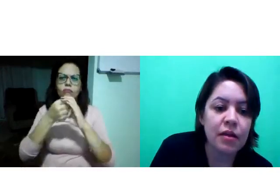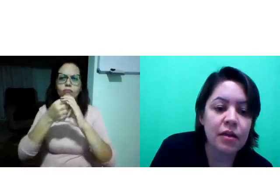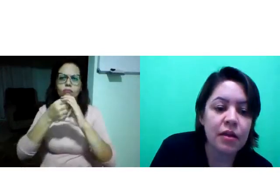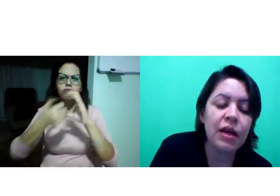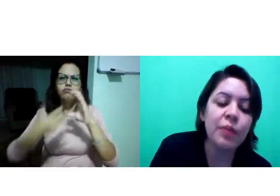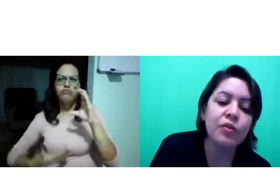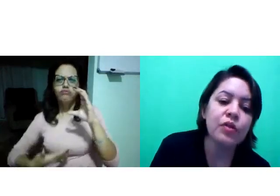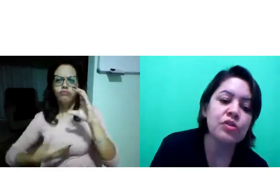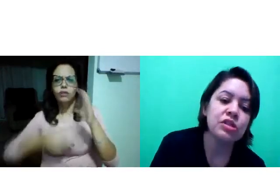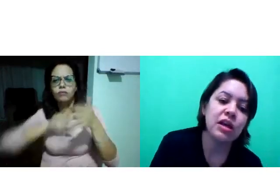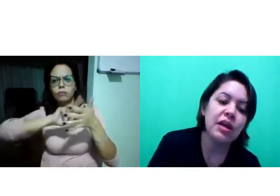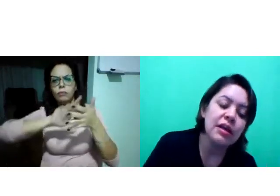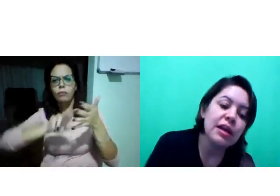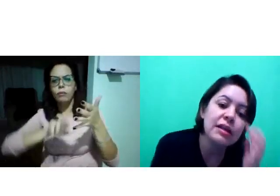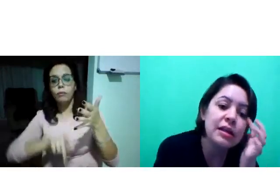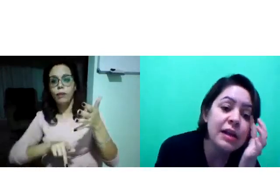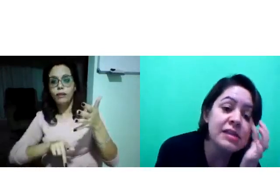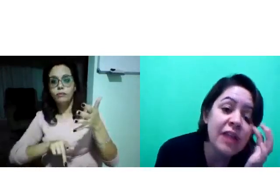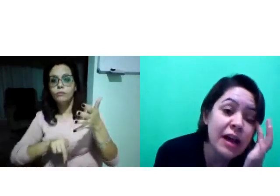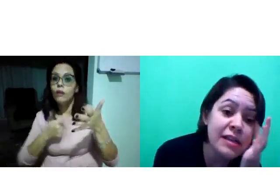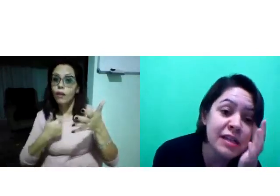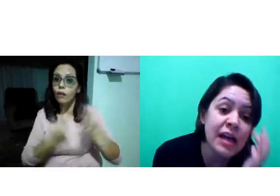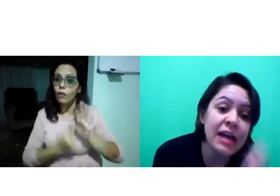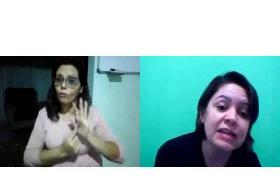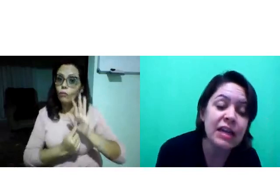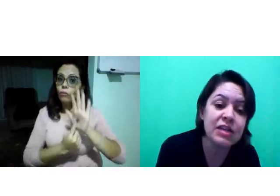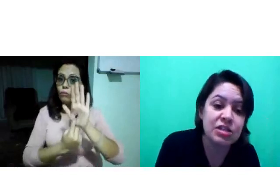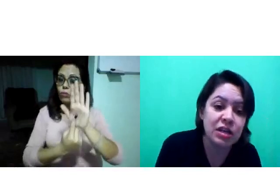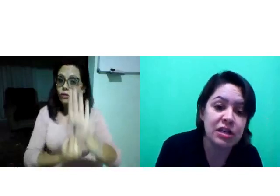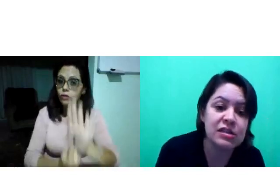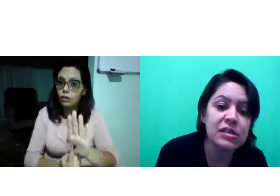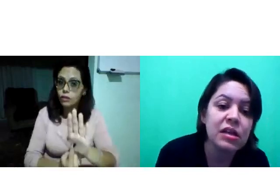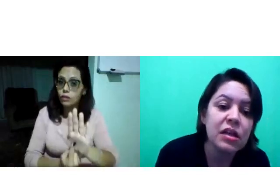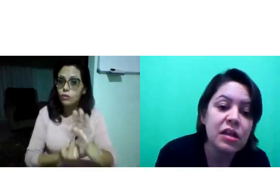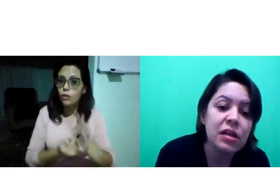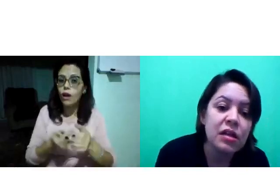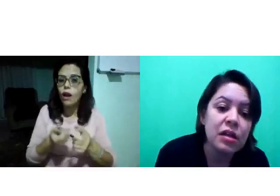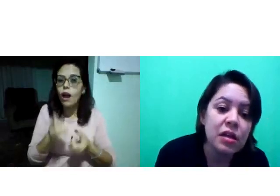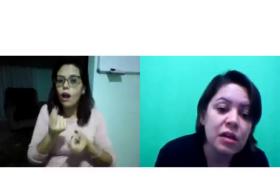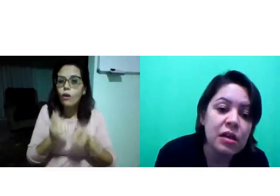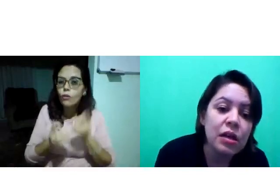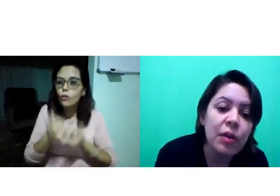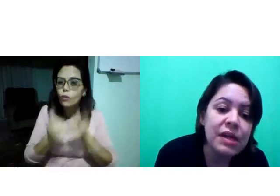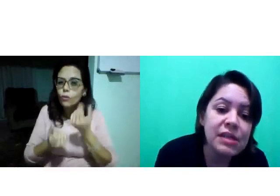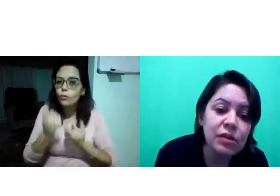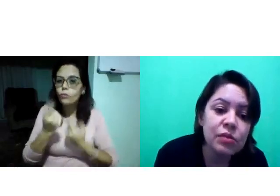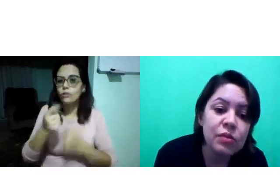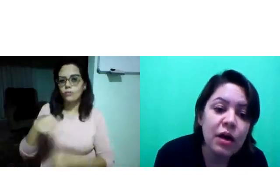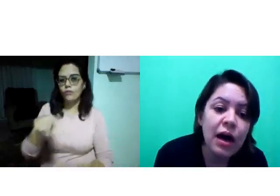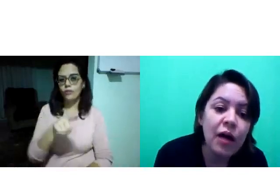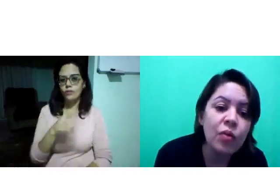E a morfologia traz várias características. e eu